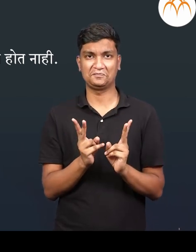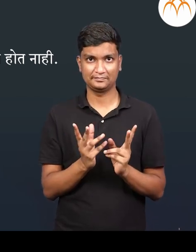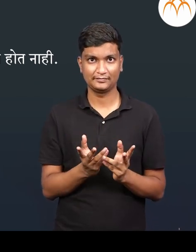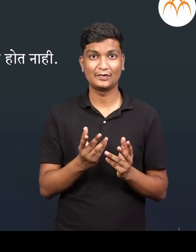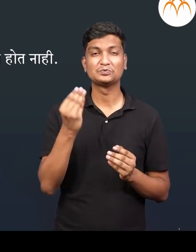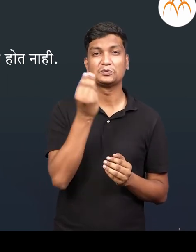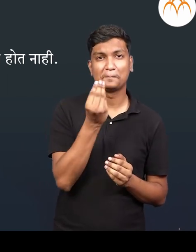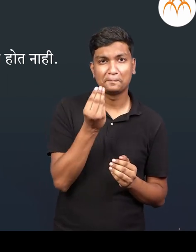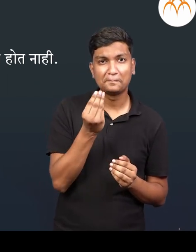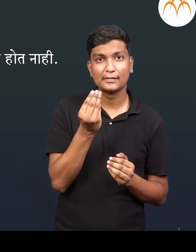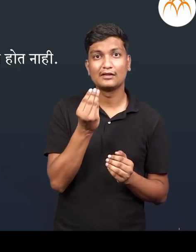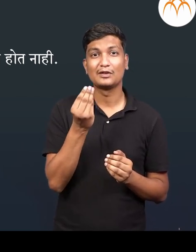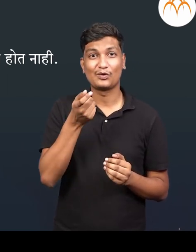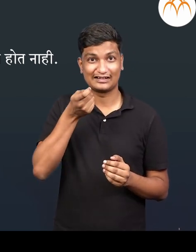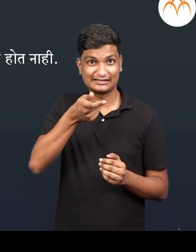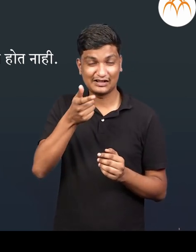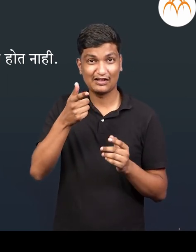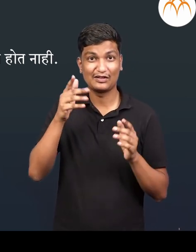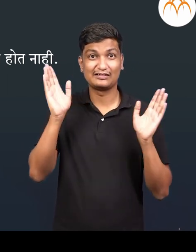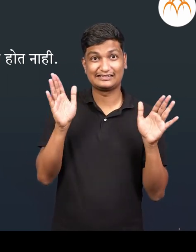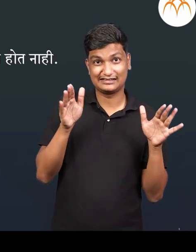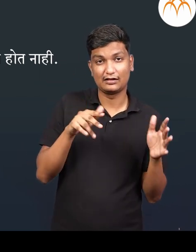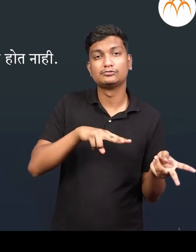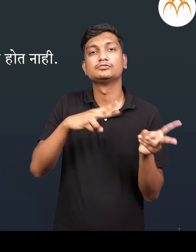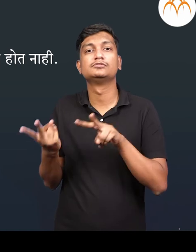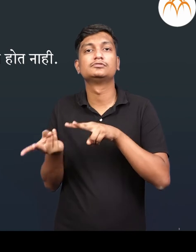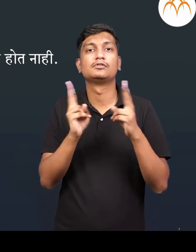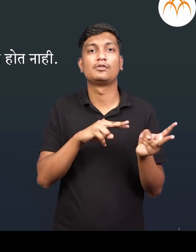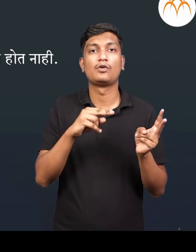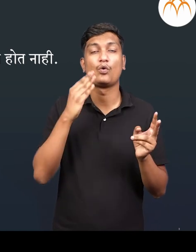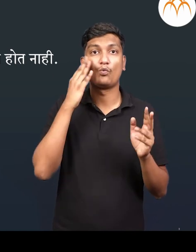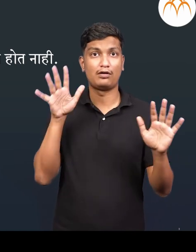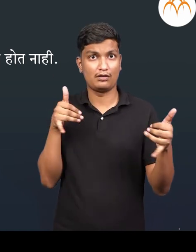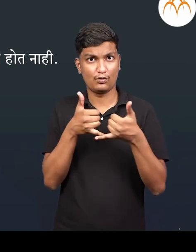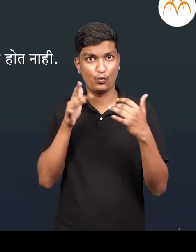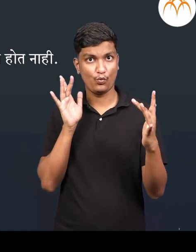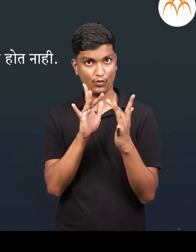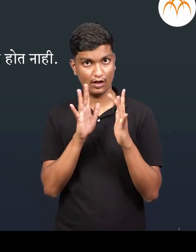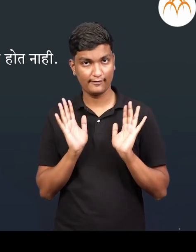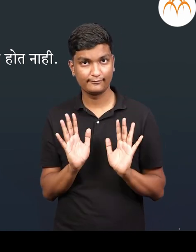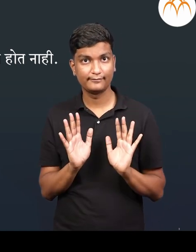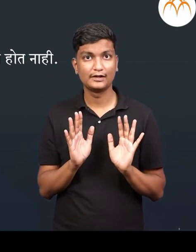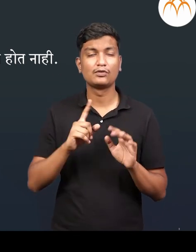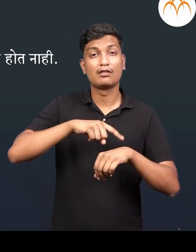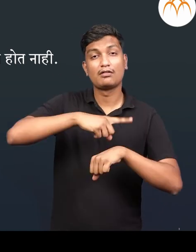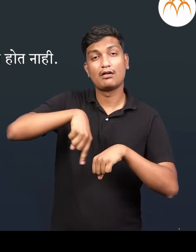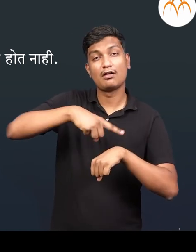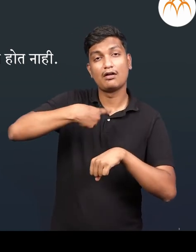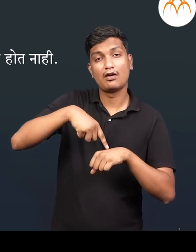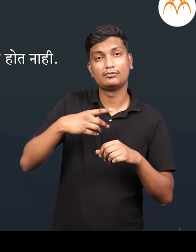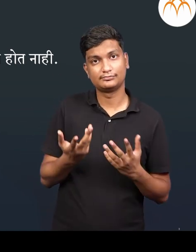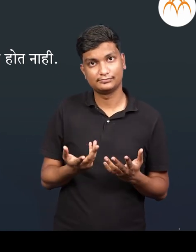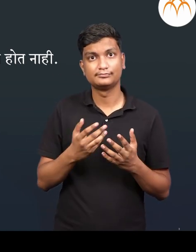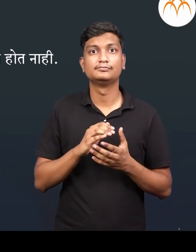बदल होत नै काही ठराविक पक्षीच स्थलांतर करतात दूरद्वनी वारे संपर्क साधने सठी,